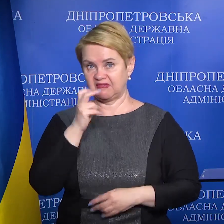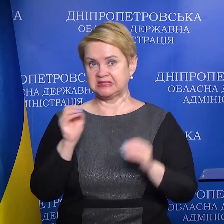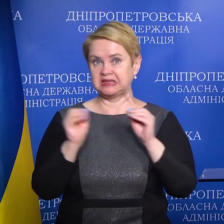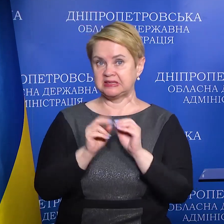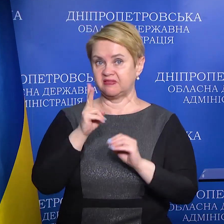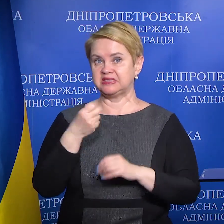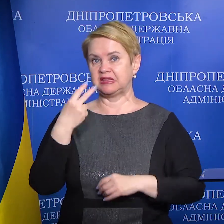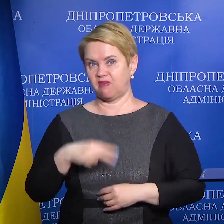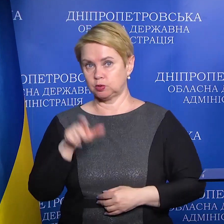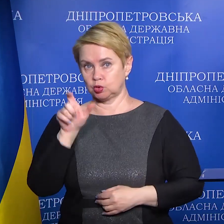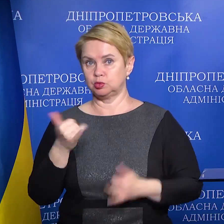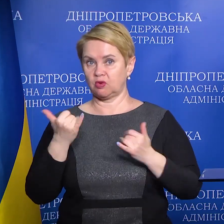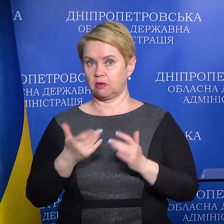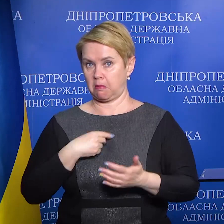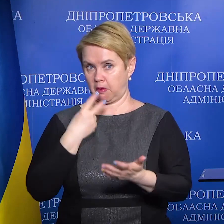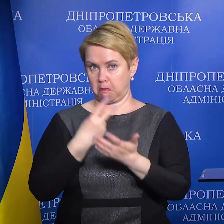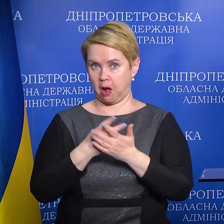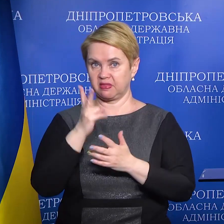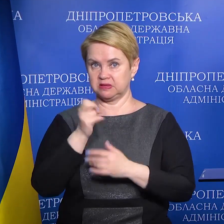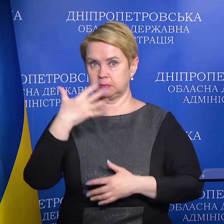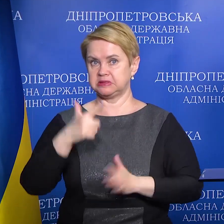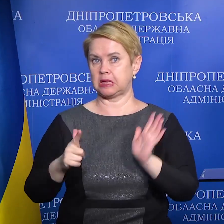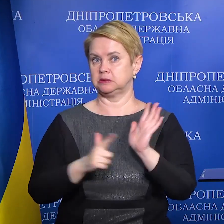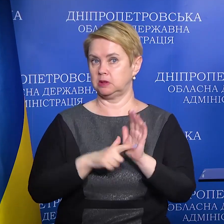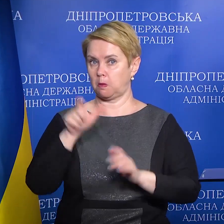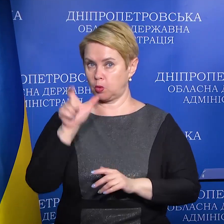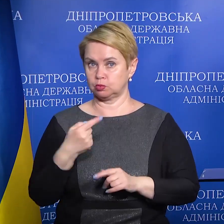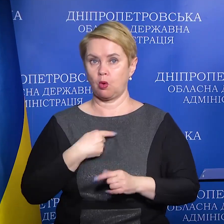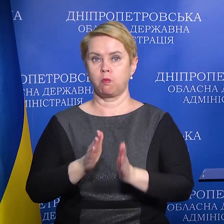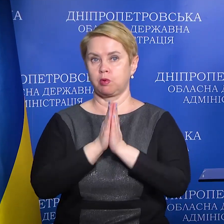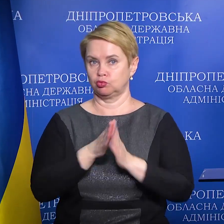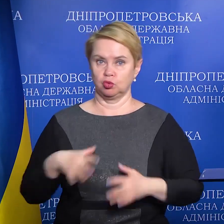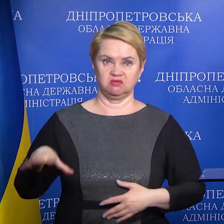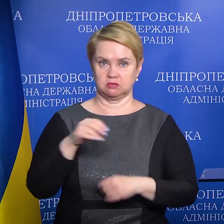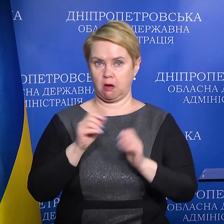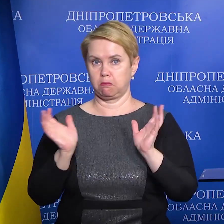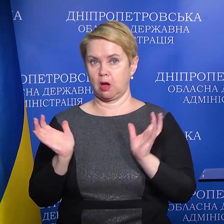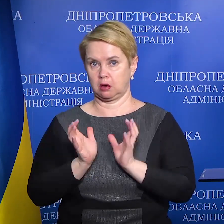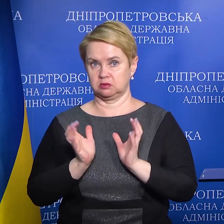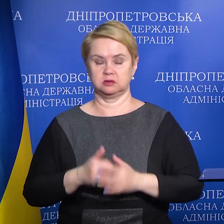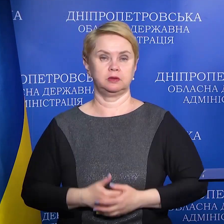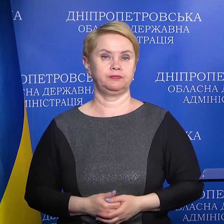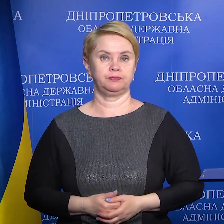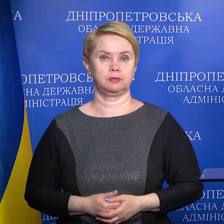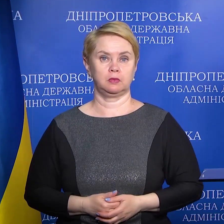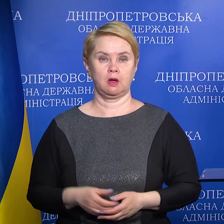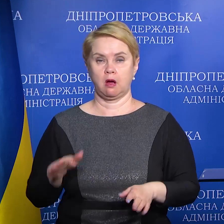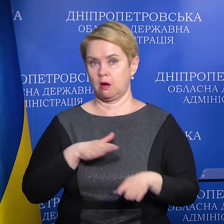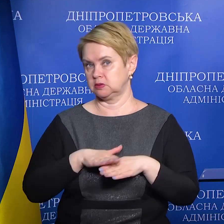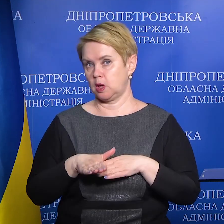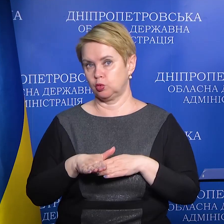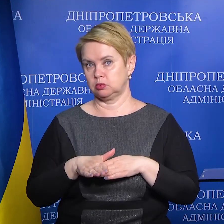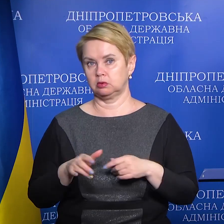-220 осіб, сьогодні ми маємо 257. Тому я прошу усіх берегтися, абсолютно